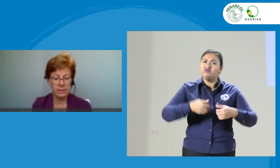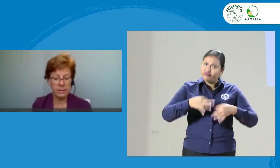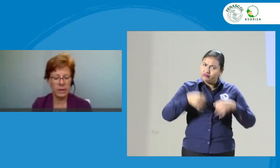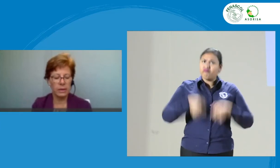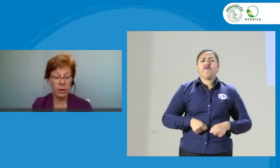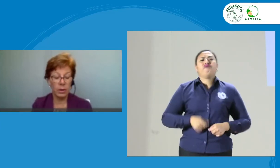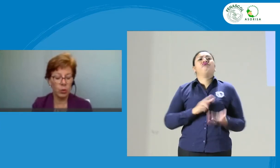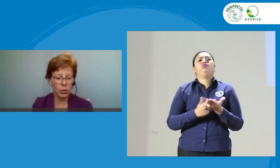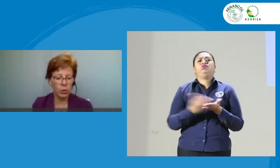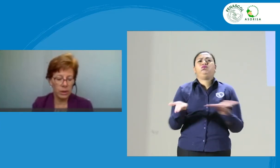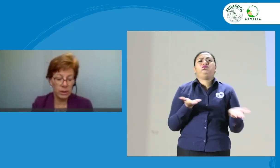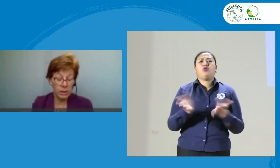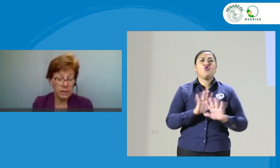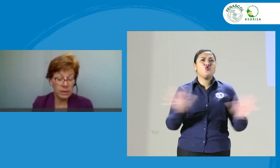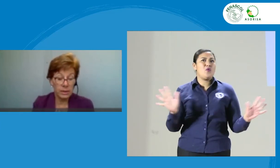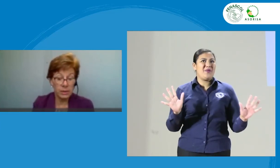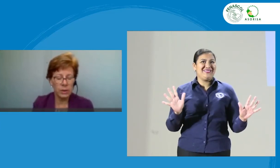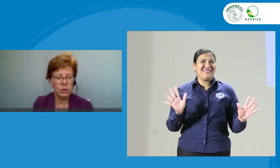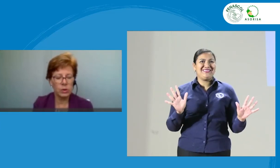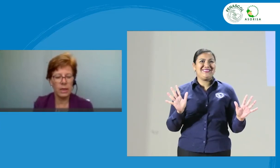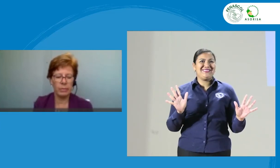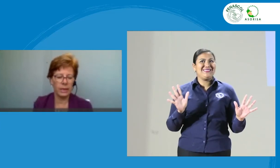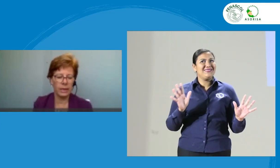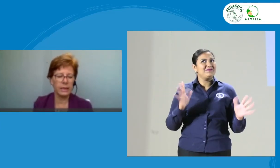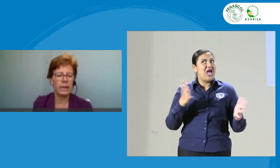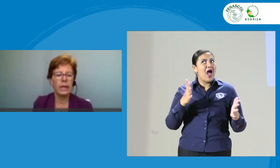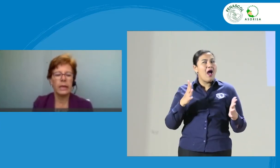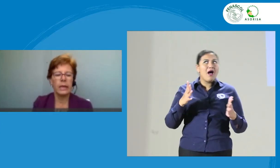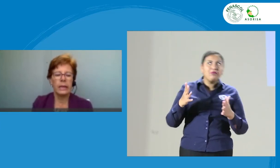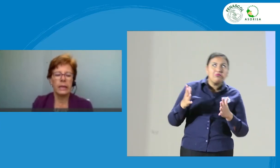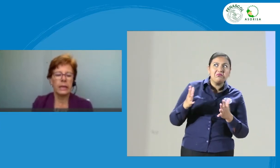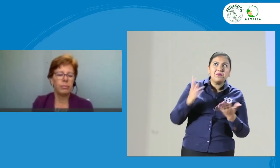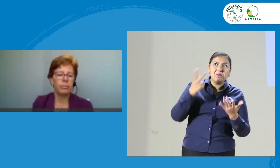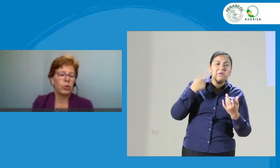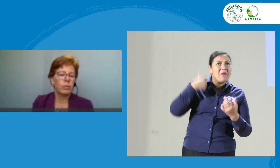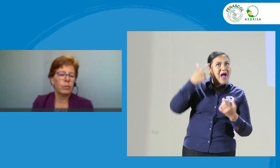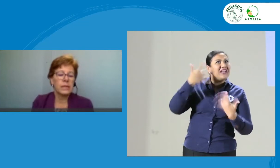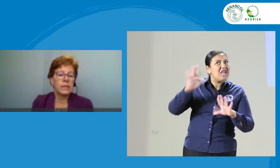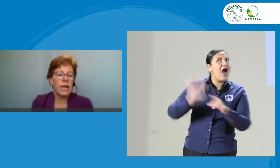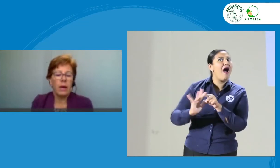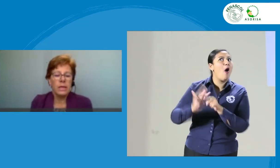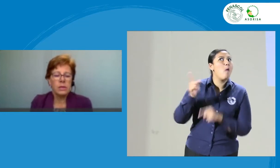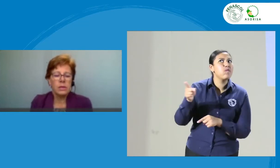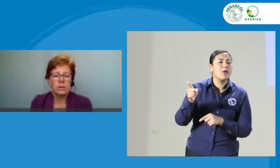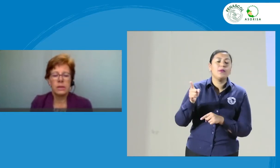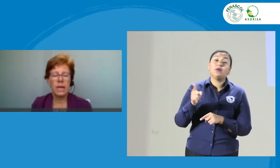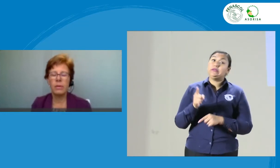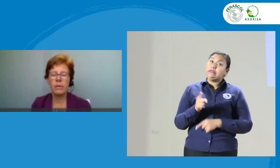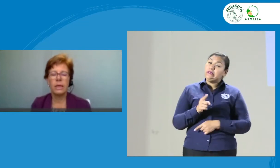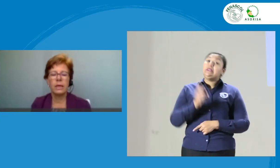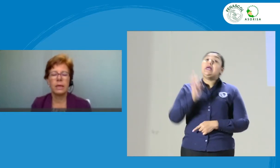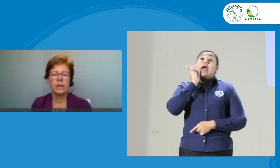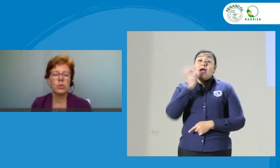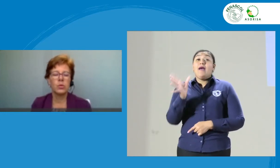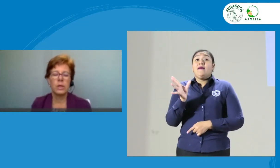más teórico y está llevándose a la práctica. Porque pues es grave eso, es grave que